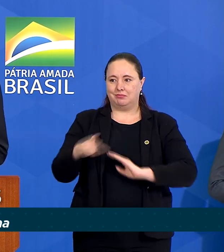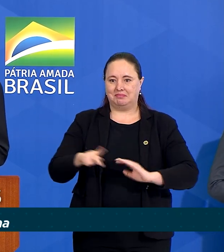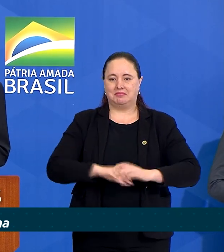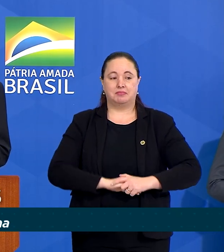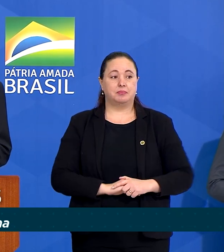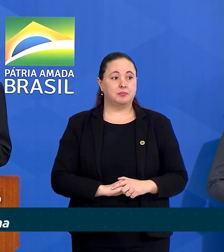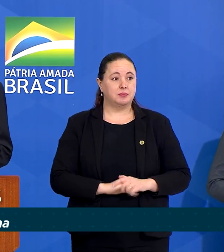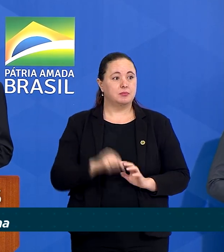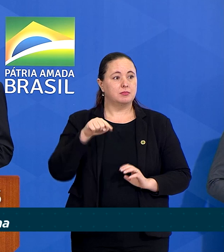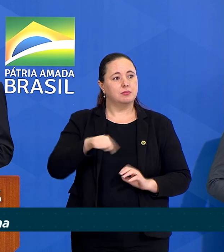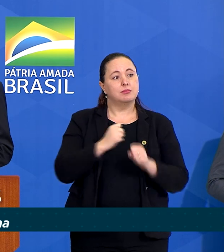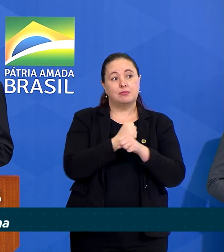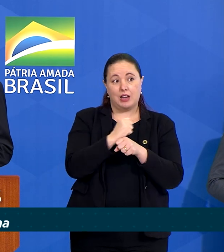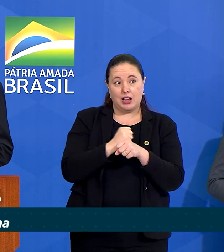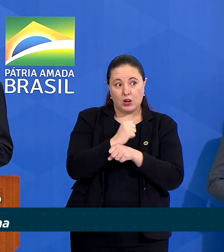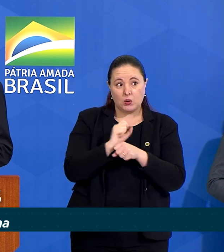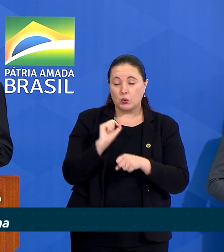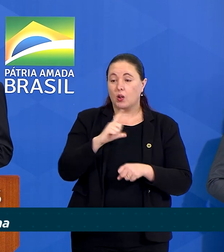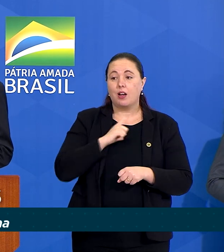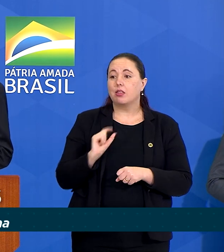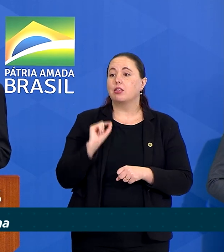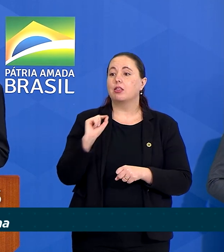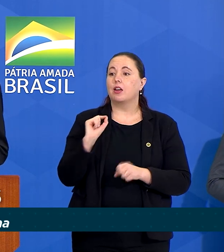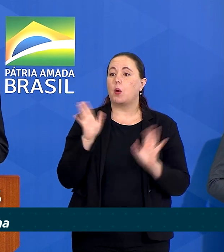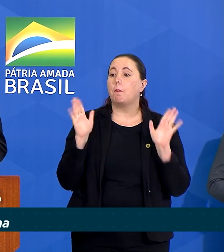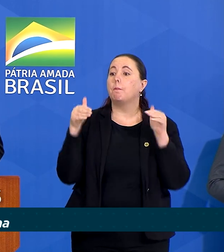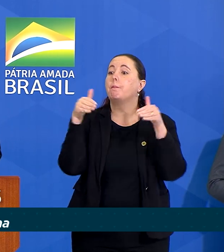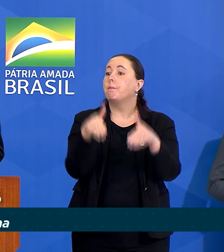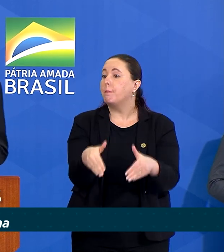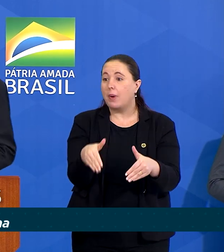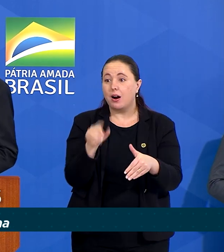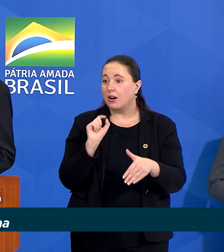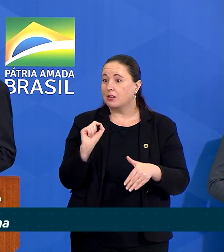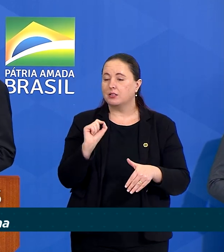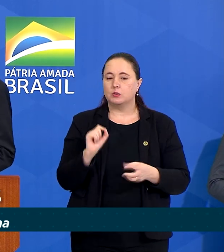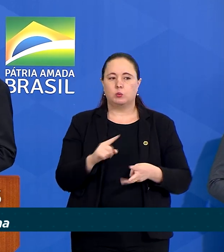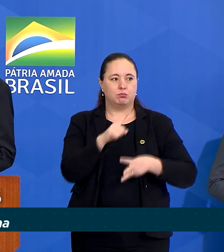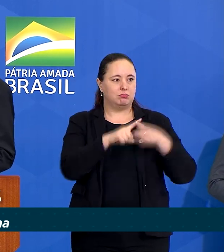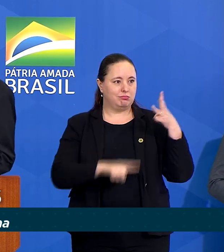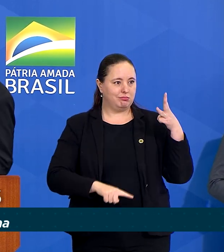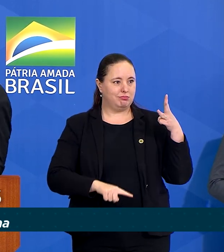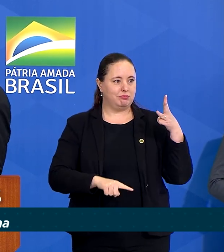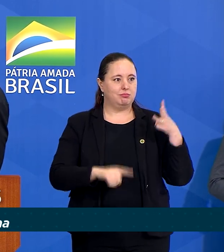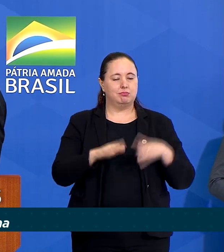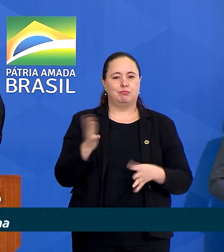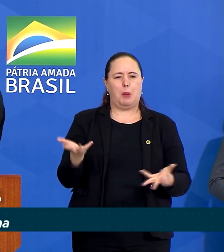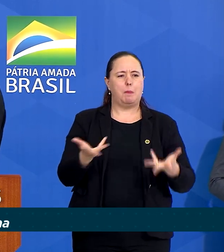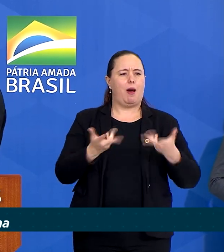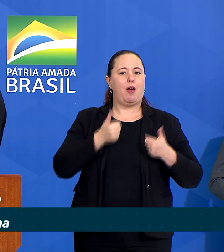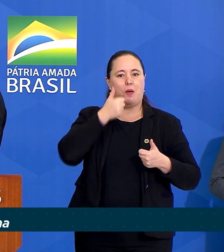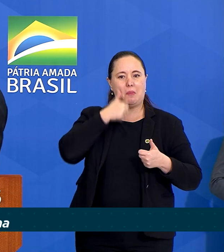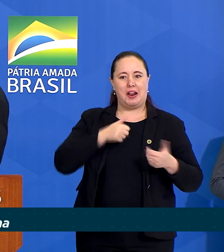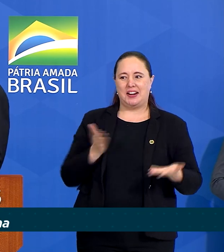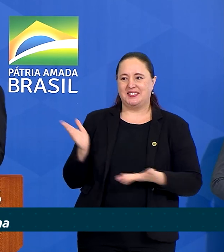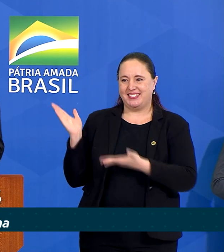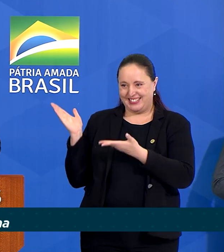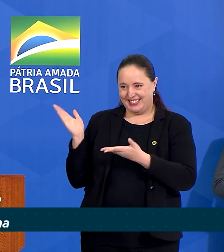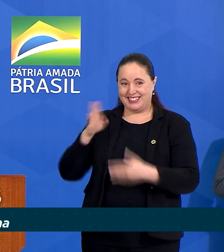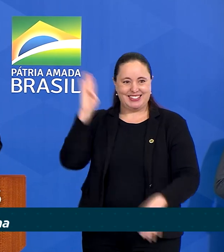e que este ano conta com a participação de três maravilhosas mulheres